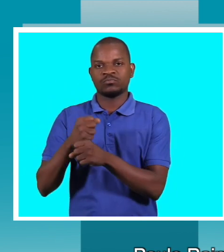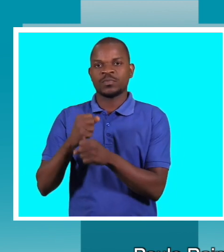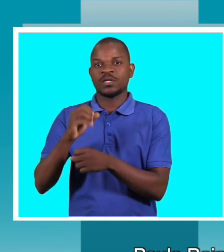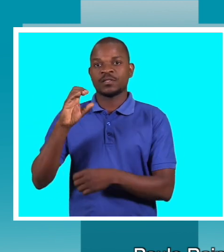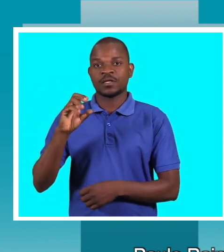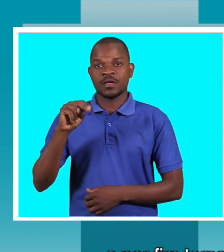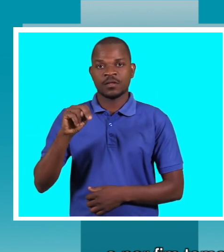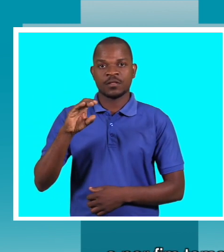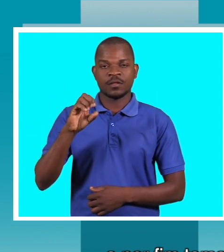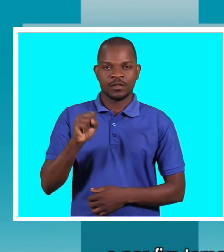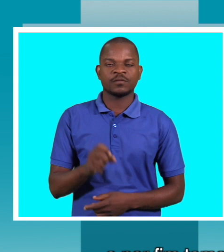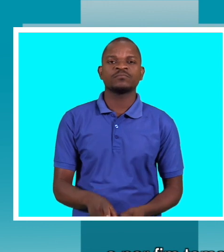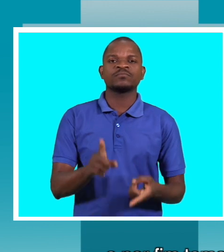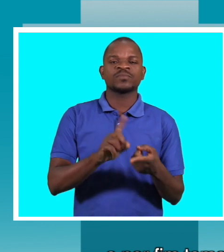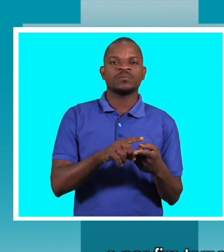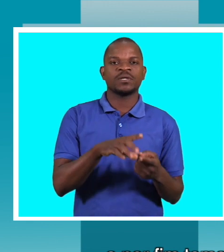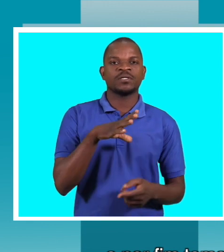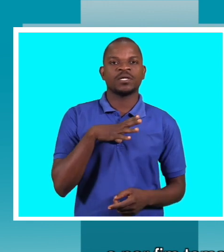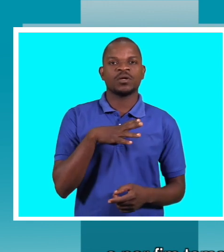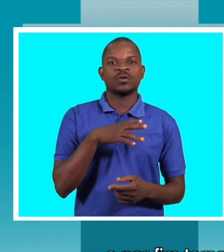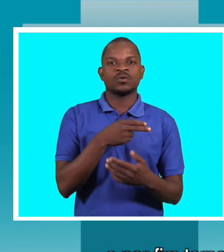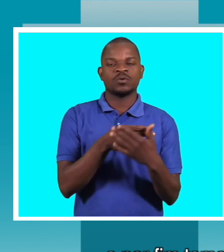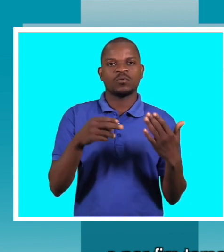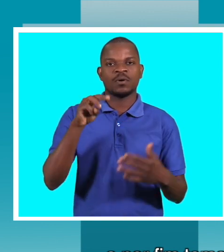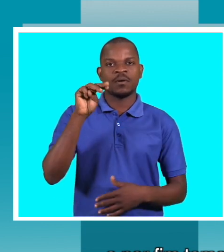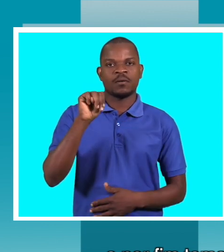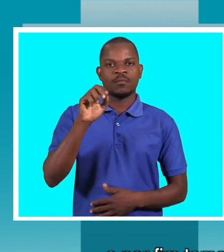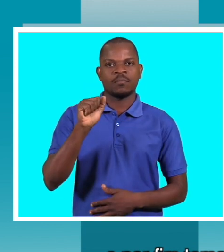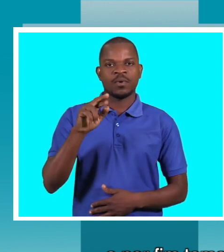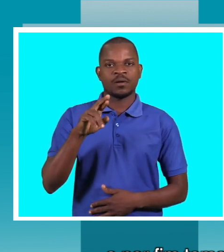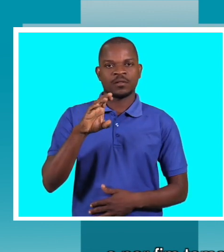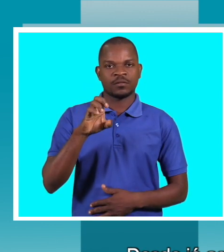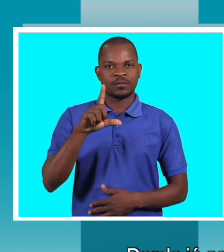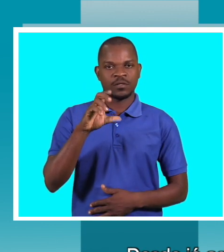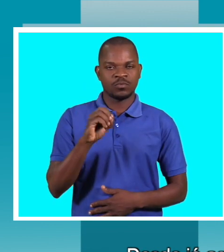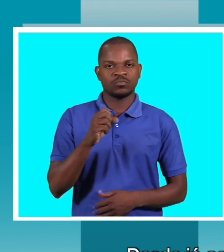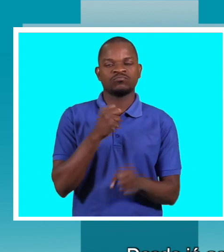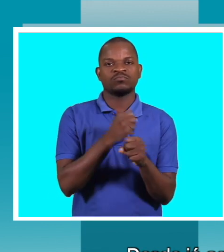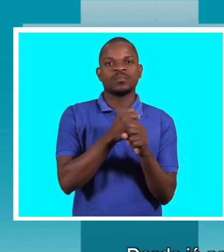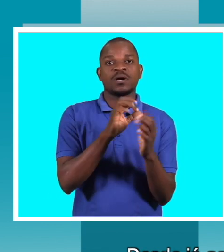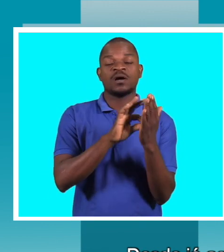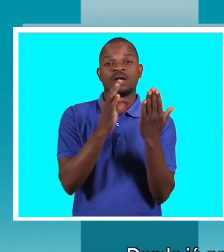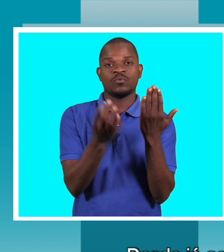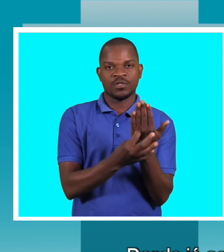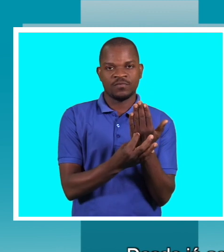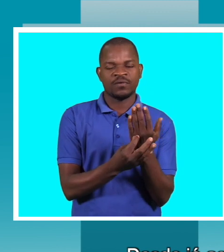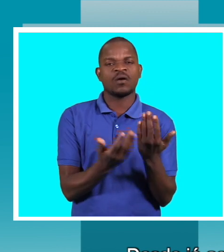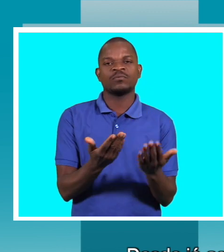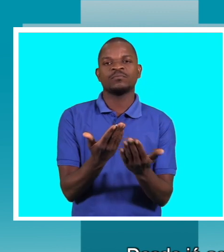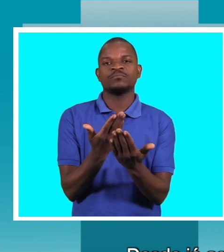Gaivicida, e por fim temos o Marcelo Canto, da MoDefa. E já agradecer a vossa presença cá, para